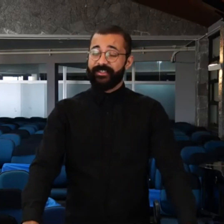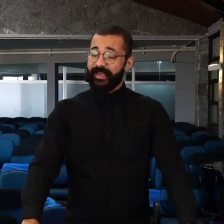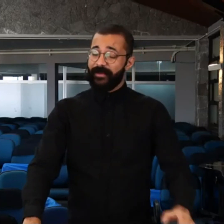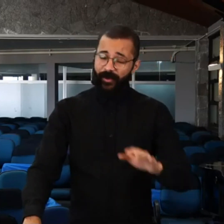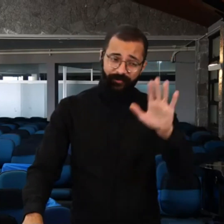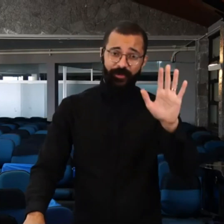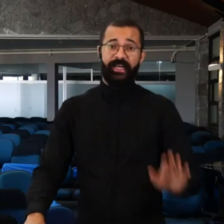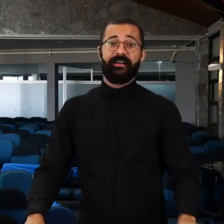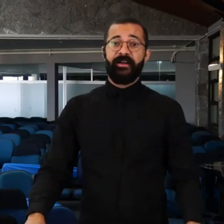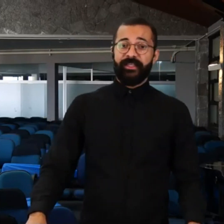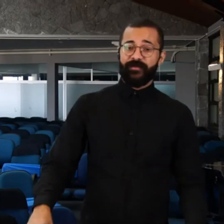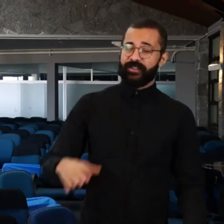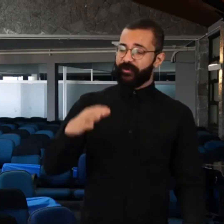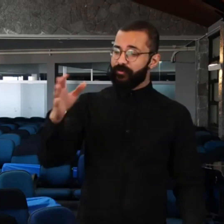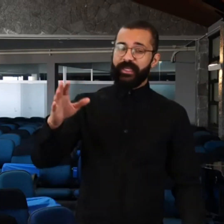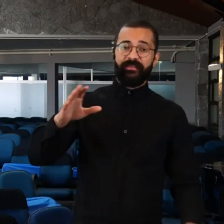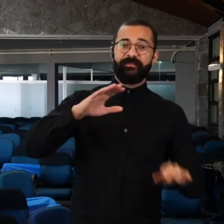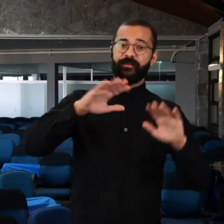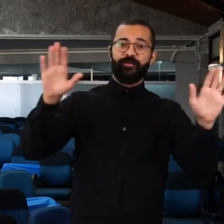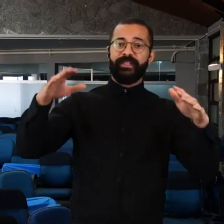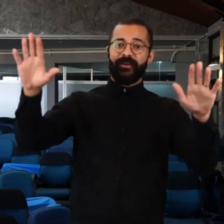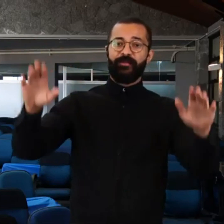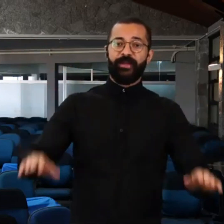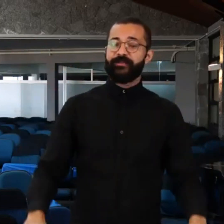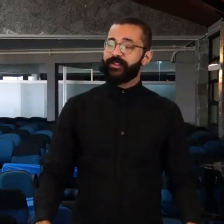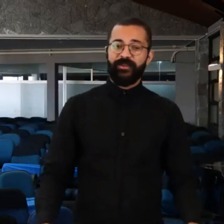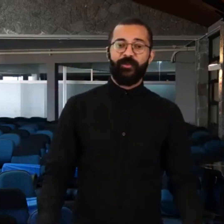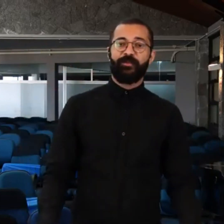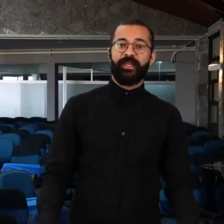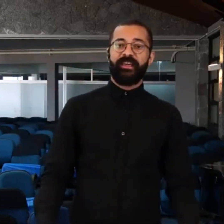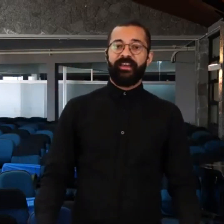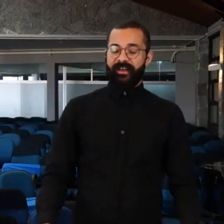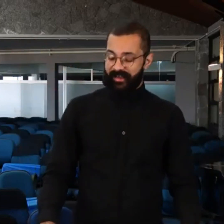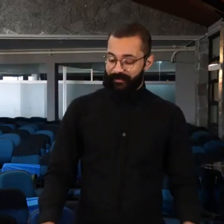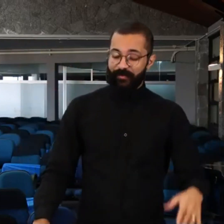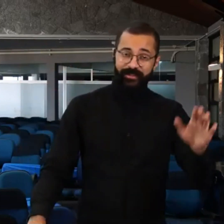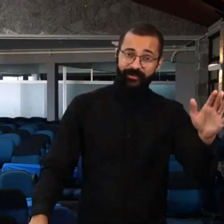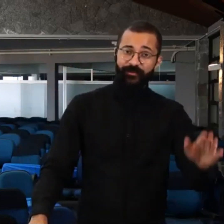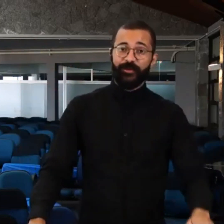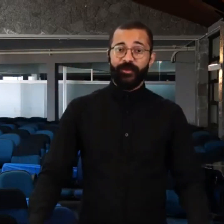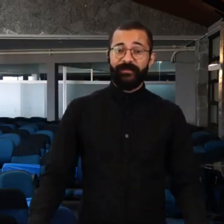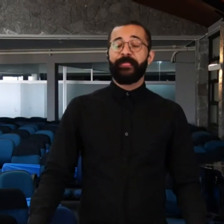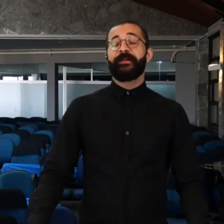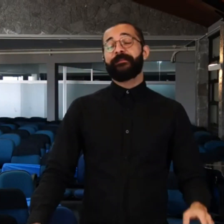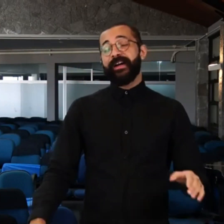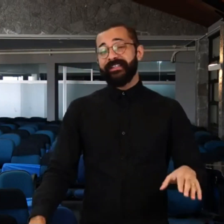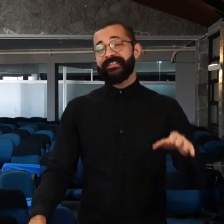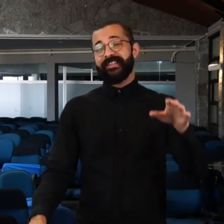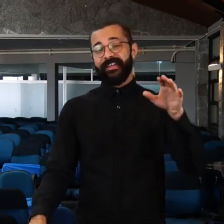é melhor não votar, porque se você cumprir, tudo bem, está cumprido. Se você não cumprir, aí pelo menos você não votou, né? Mas eu